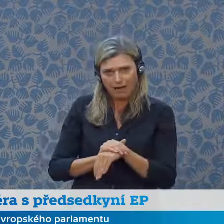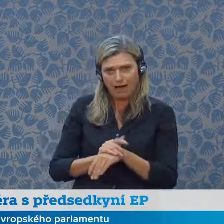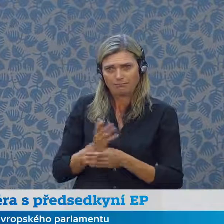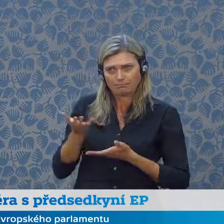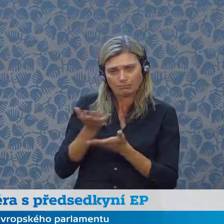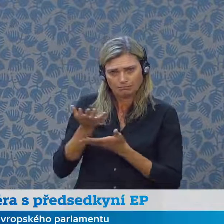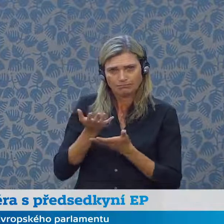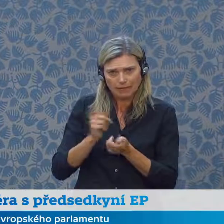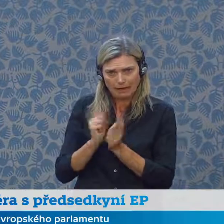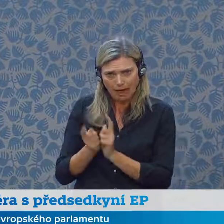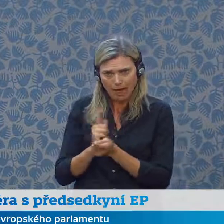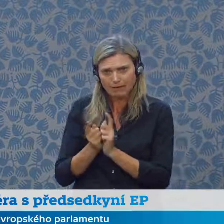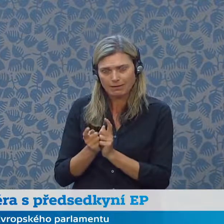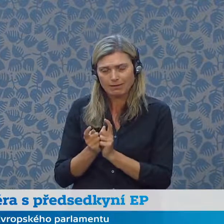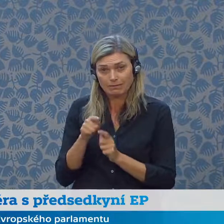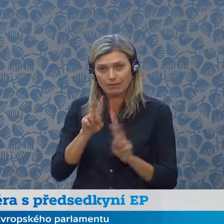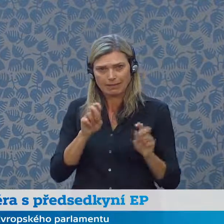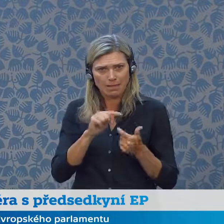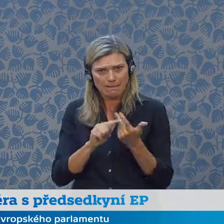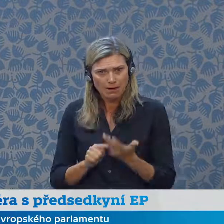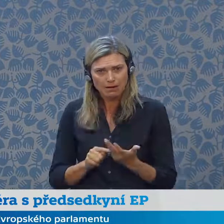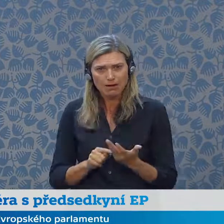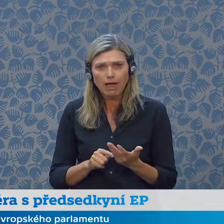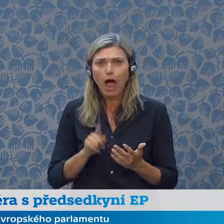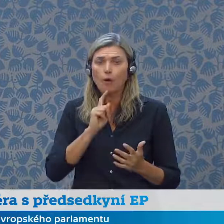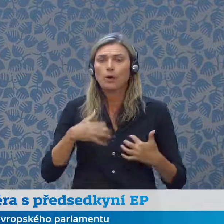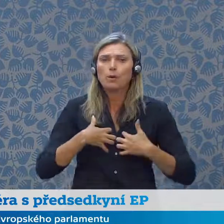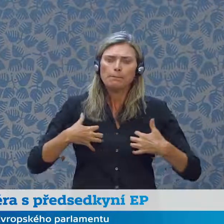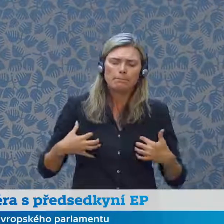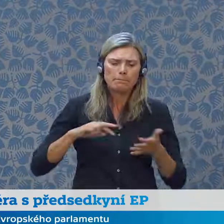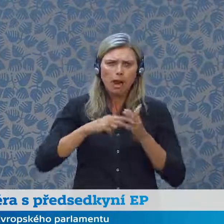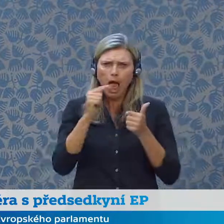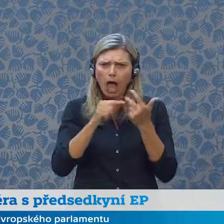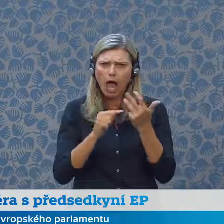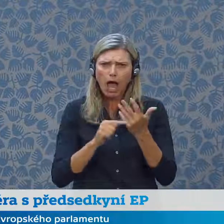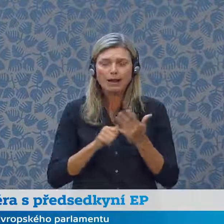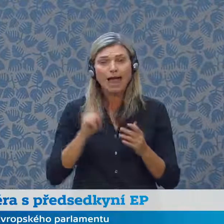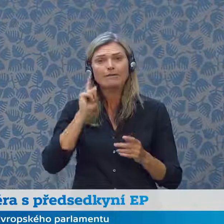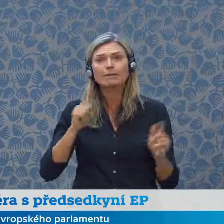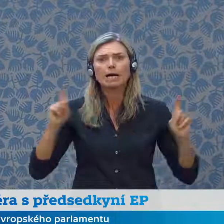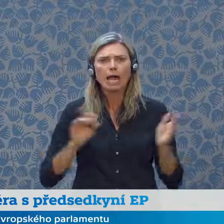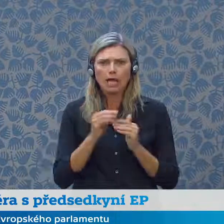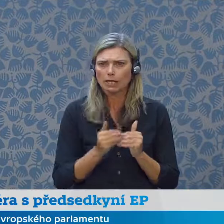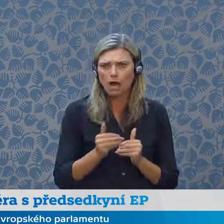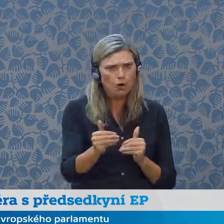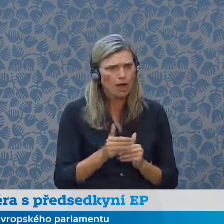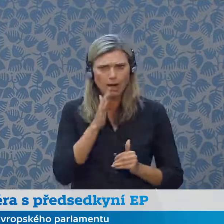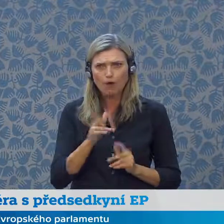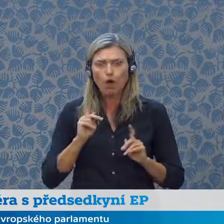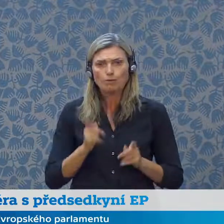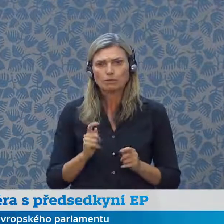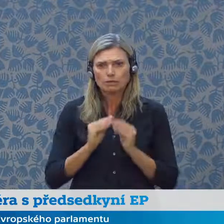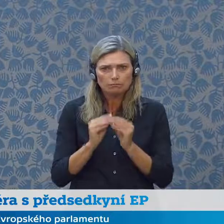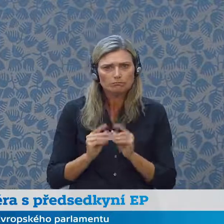ty velmi ambiciozní a dlouhodobé ambiciozní legislativní cíle